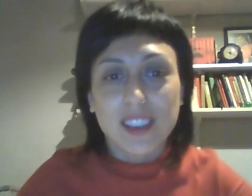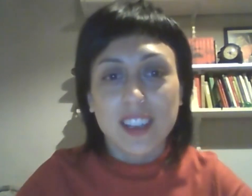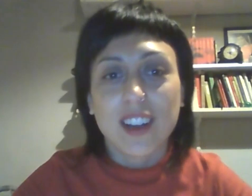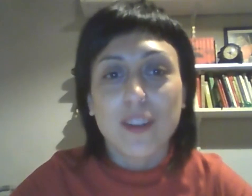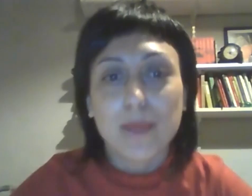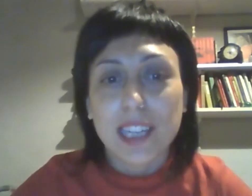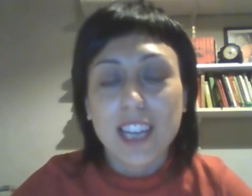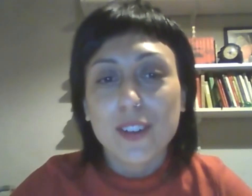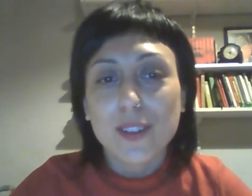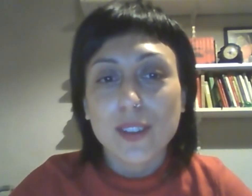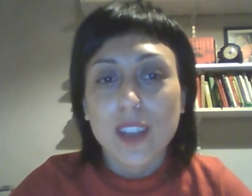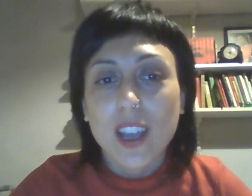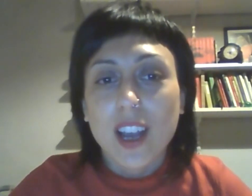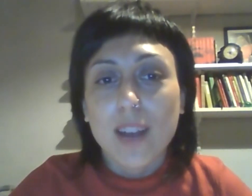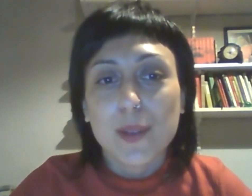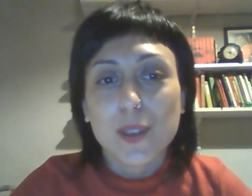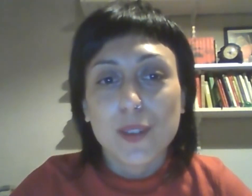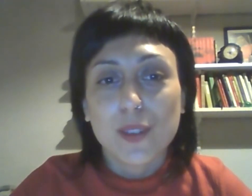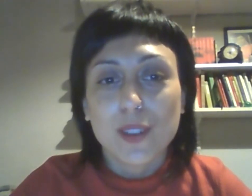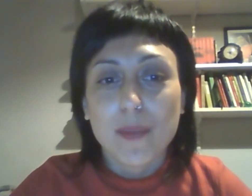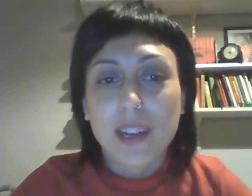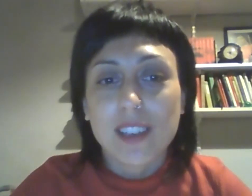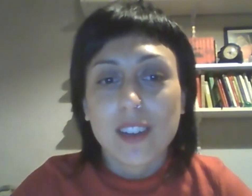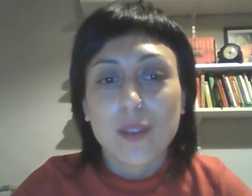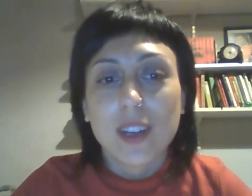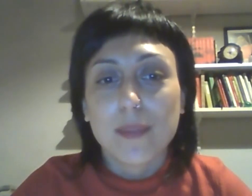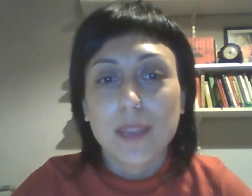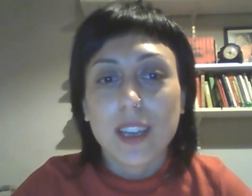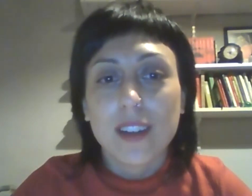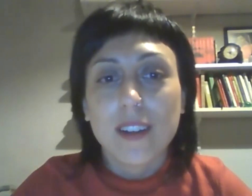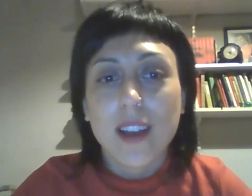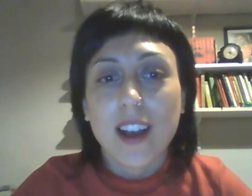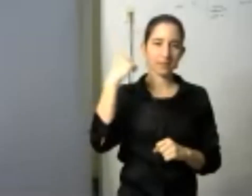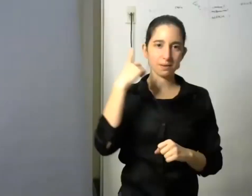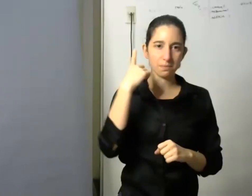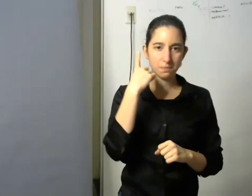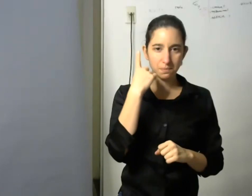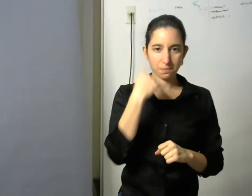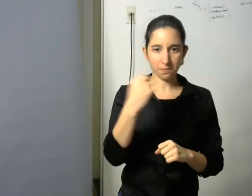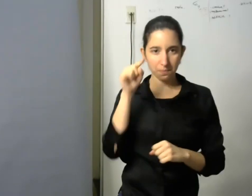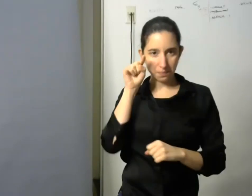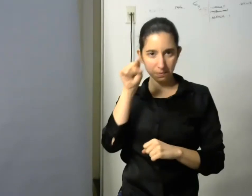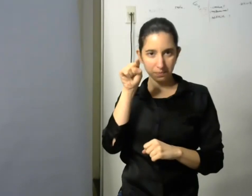acompañándonos aprovecho entonces para saludar también a Silvana Campanini